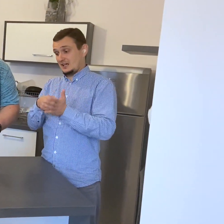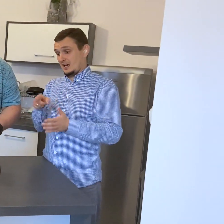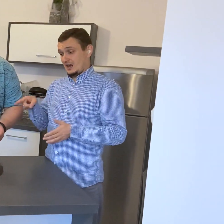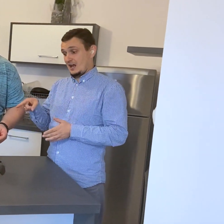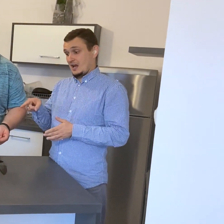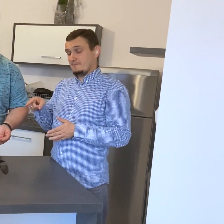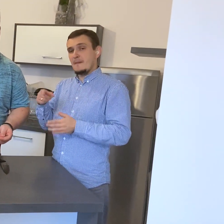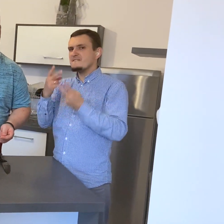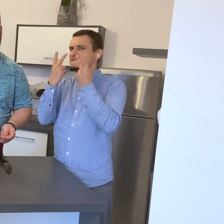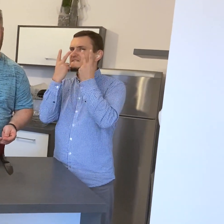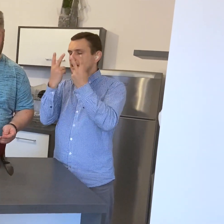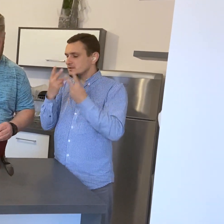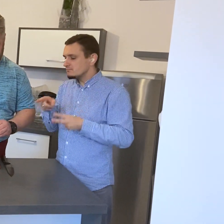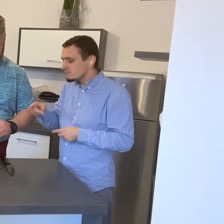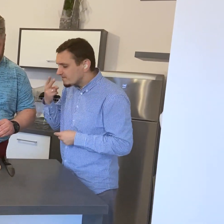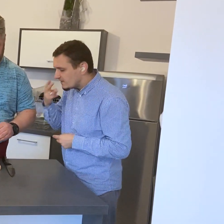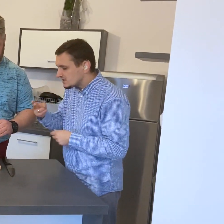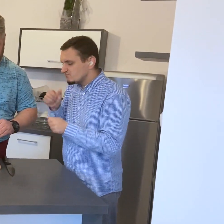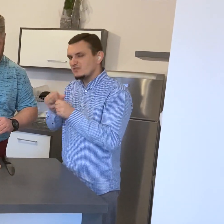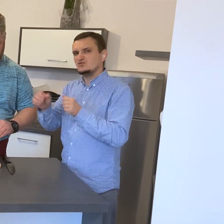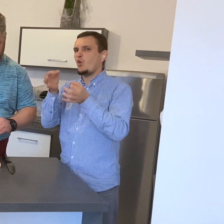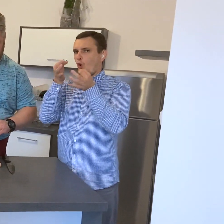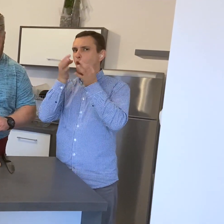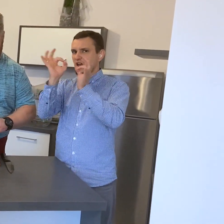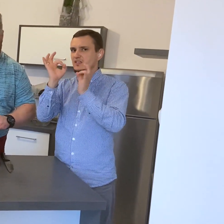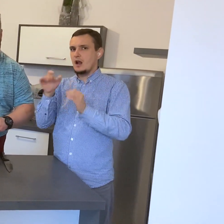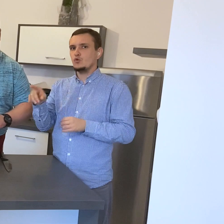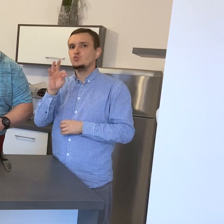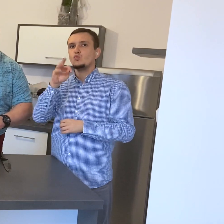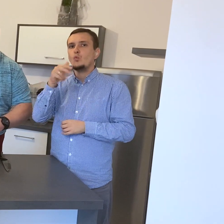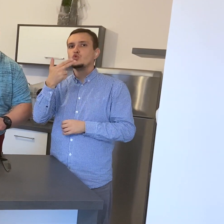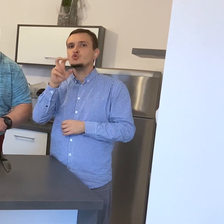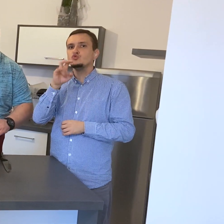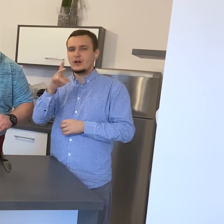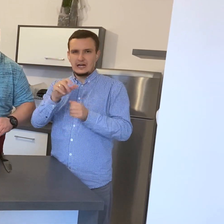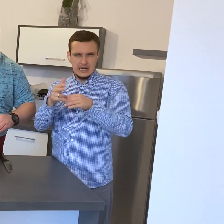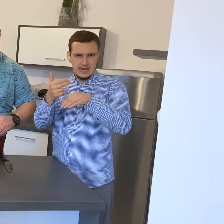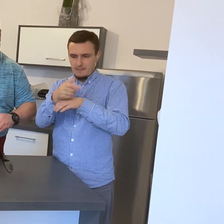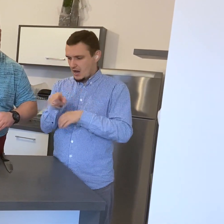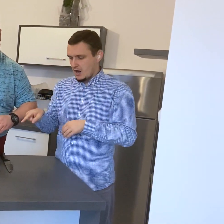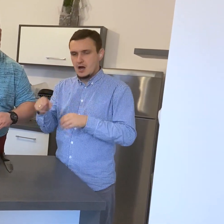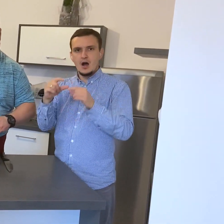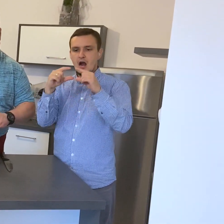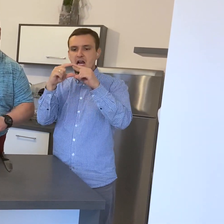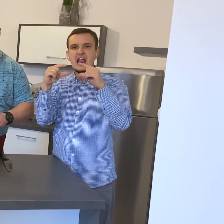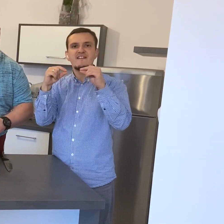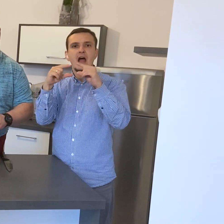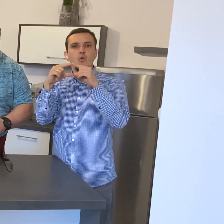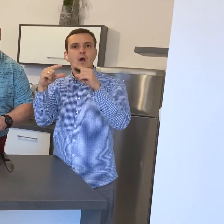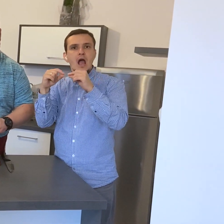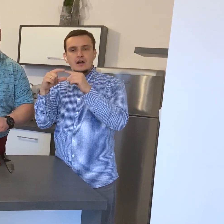faktycznie tuńczyk. Więc rozwaram sobie na mniejsze kawałki.